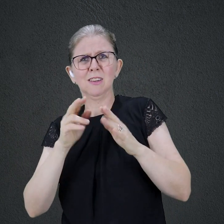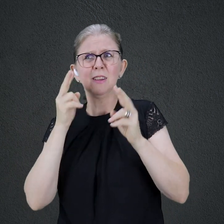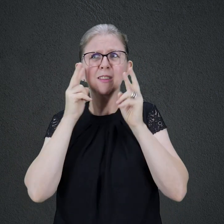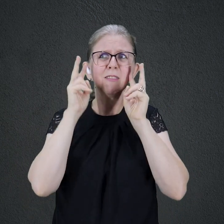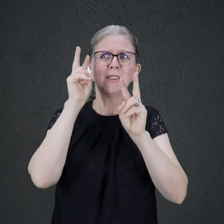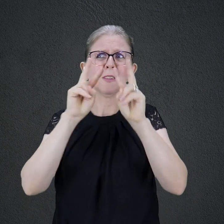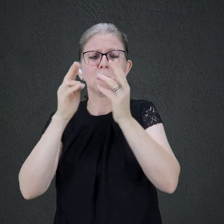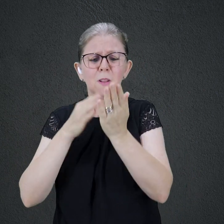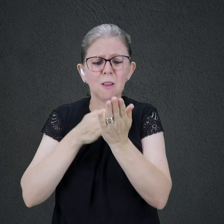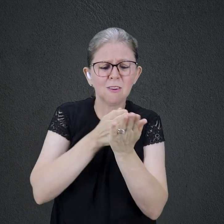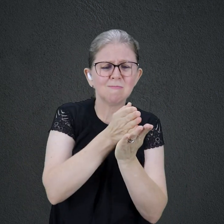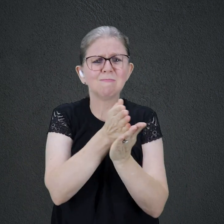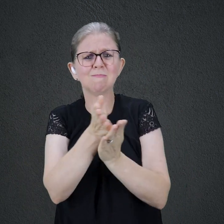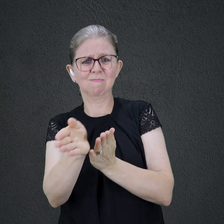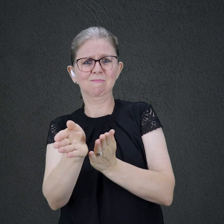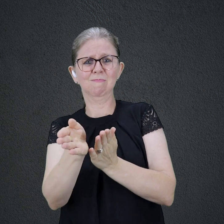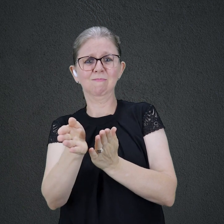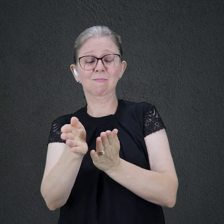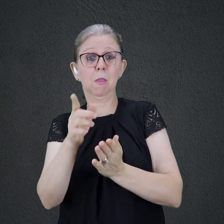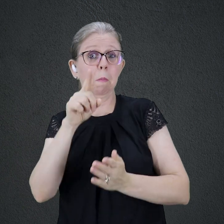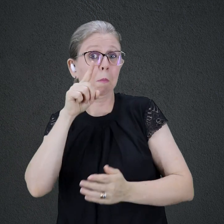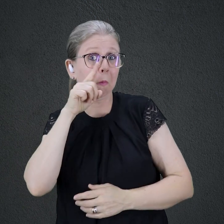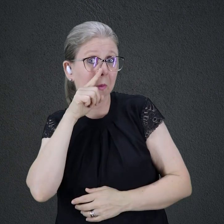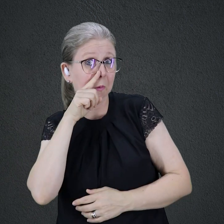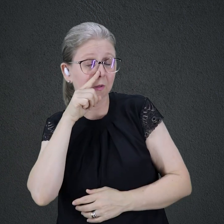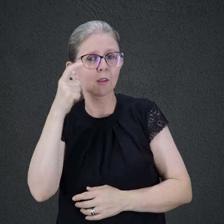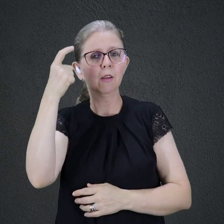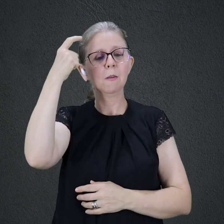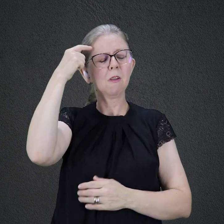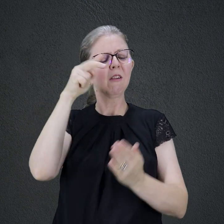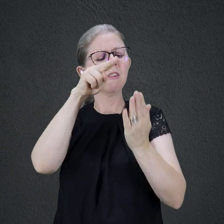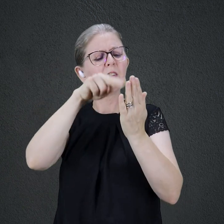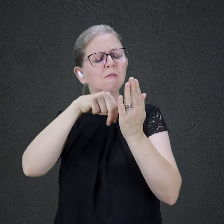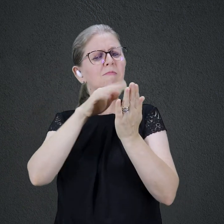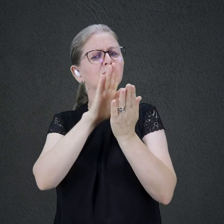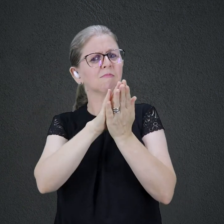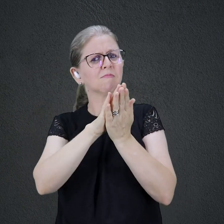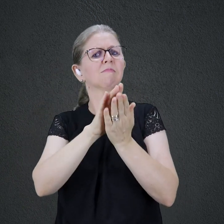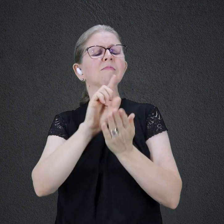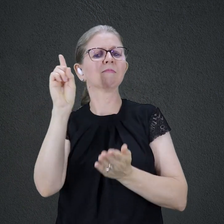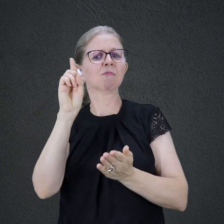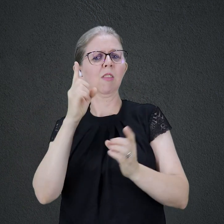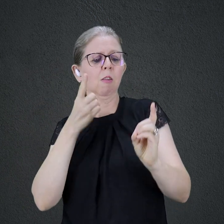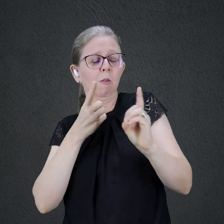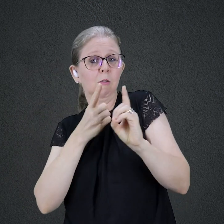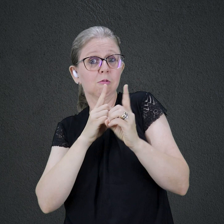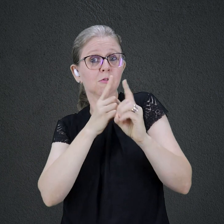Considere, por exemplo, a leitura bíblica de hoje em que os discípulos entraram num barco para cruzar o mar da